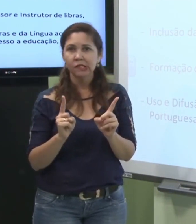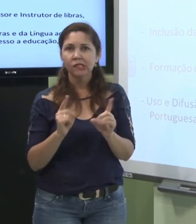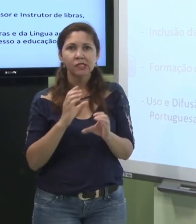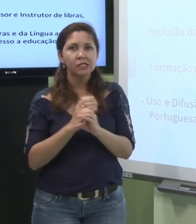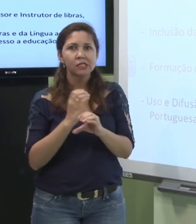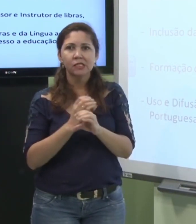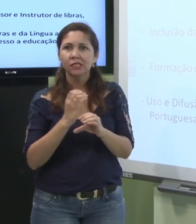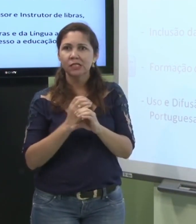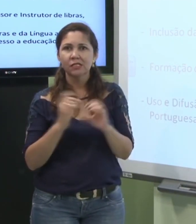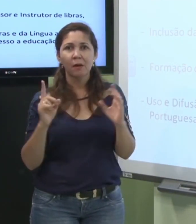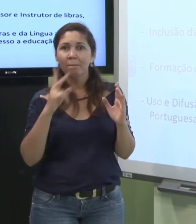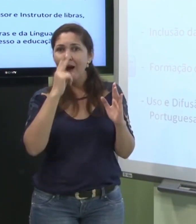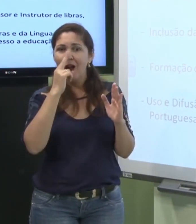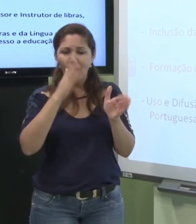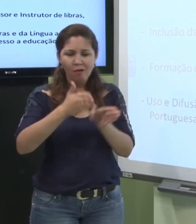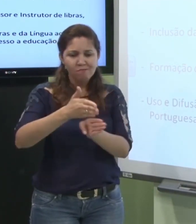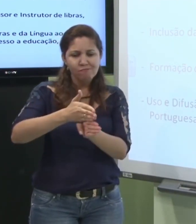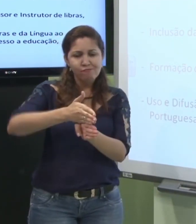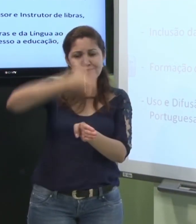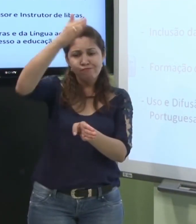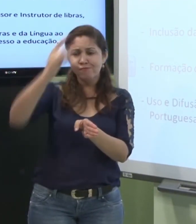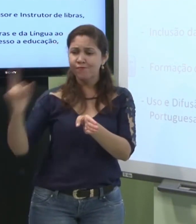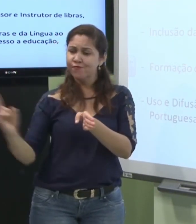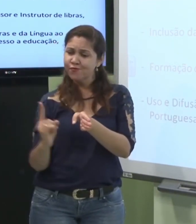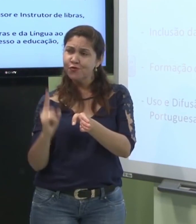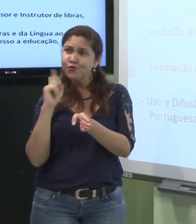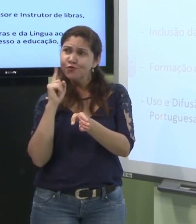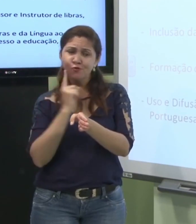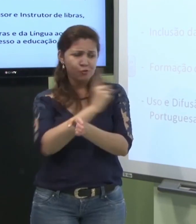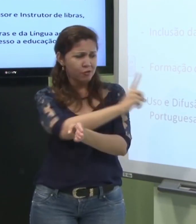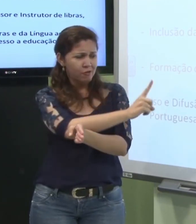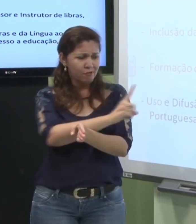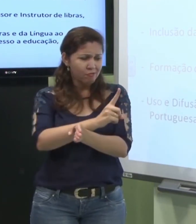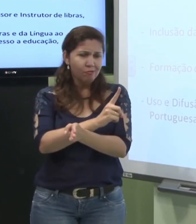é como se criasse uma barreira ali entre eles